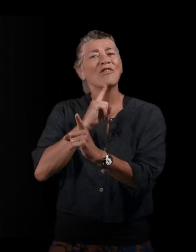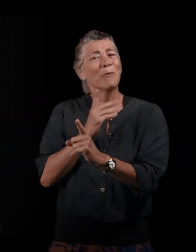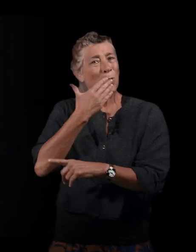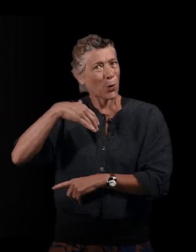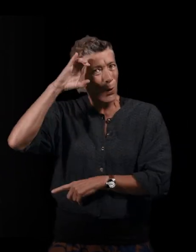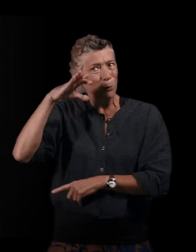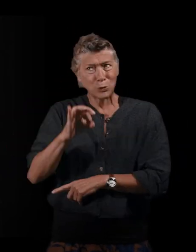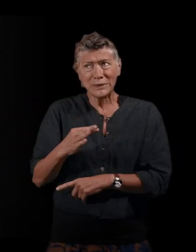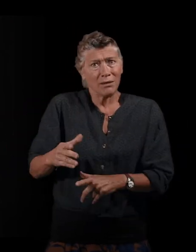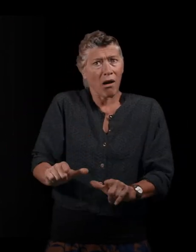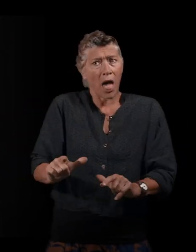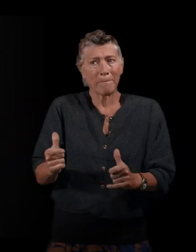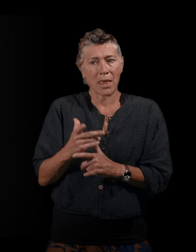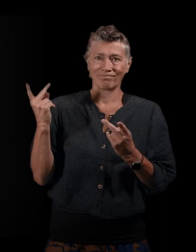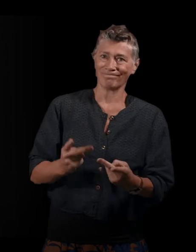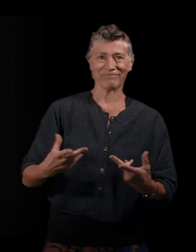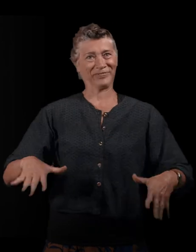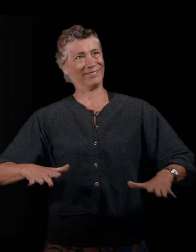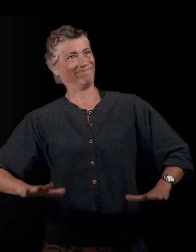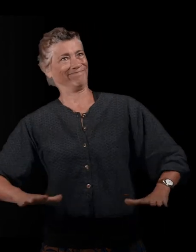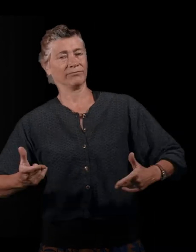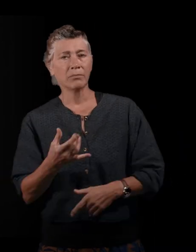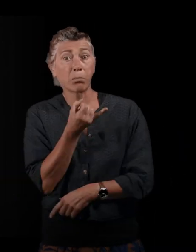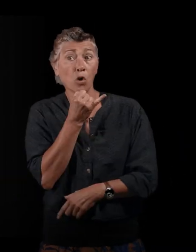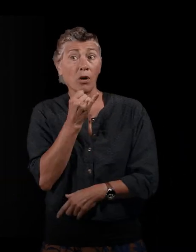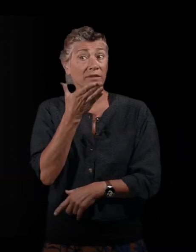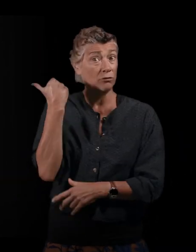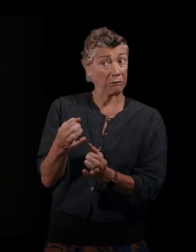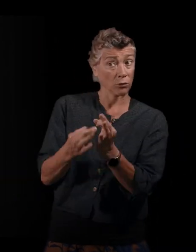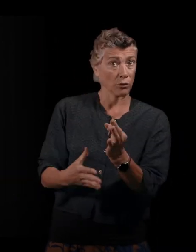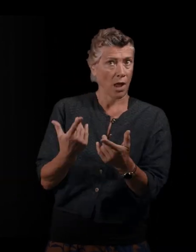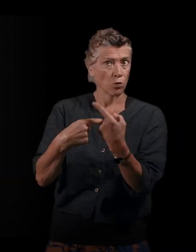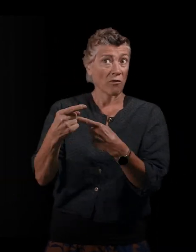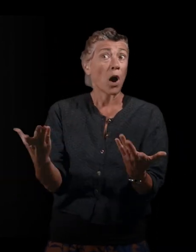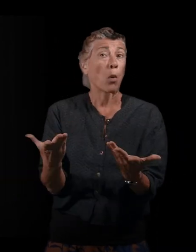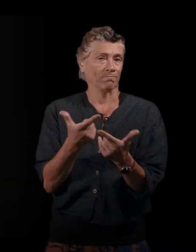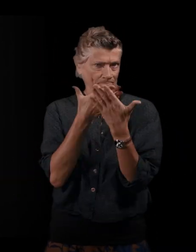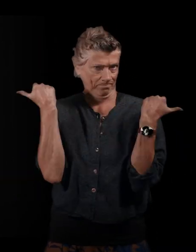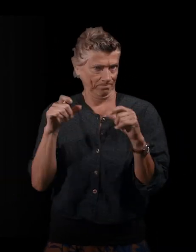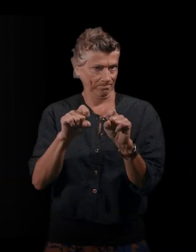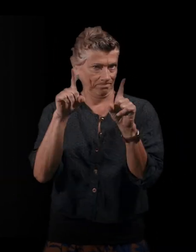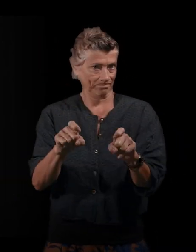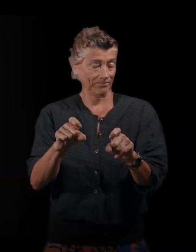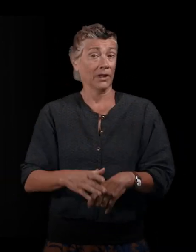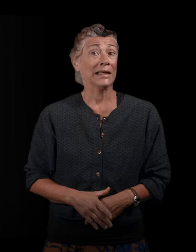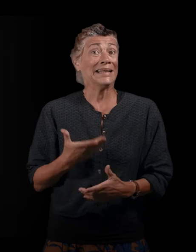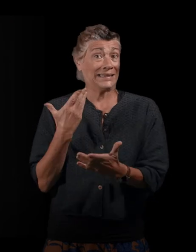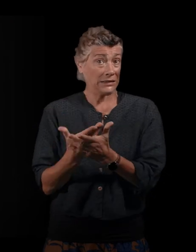arrivées. Elles ne pas encore à la fin de leur trajectoire. Donc, je n'ai pas le fin mot de l'histoire, en fait. Et c'était cette condition-là qui a été explorée par